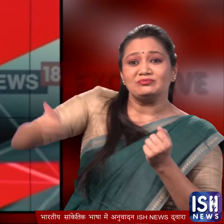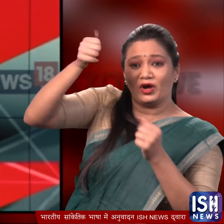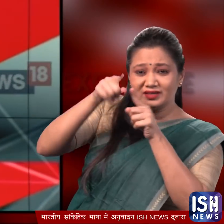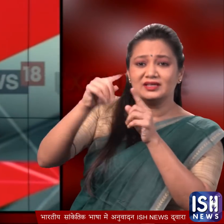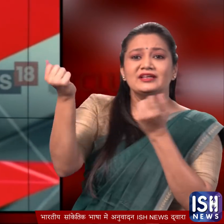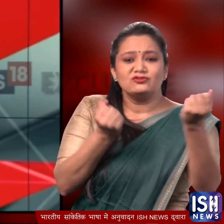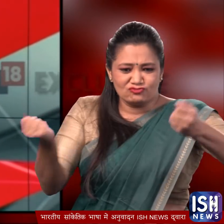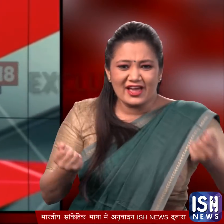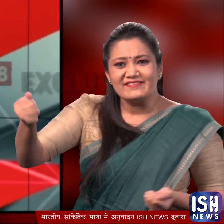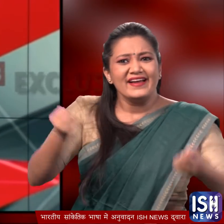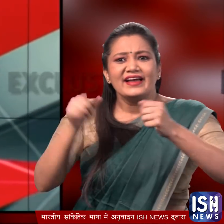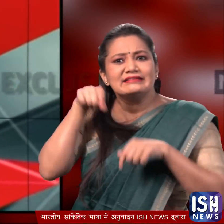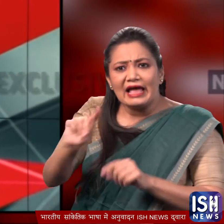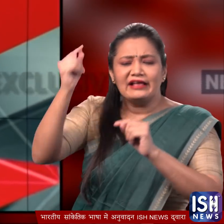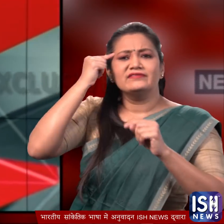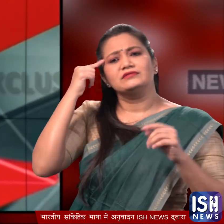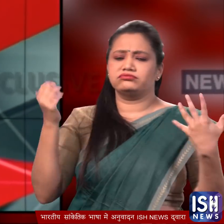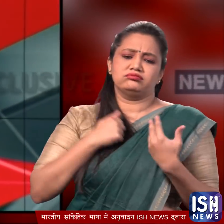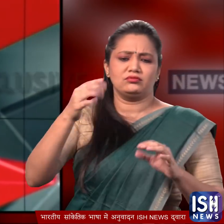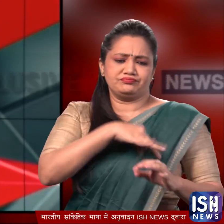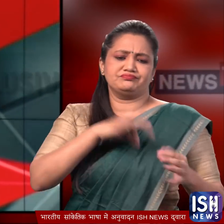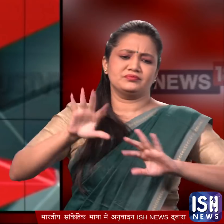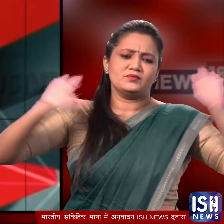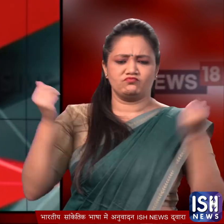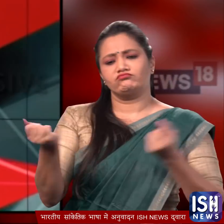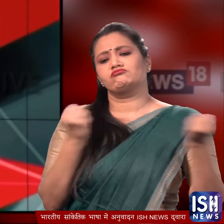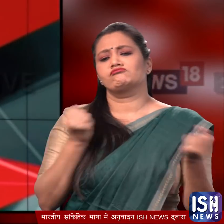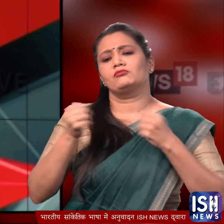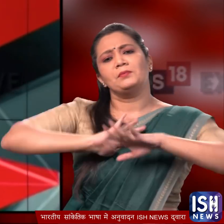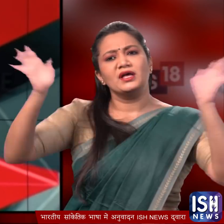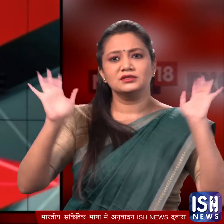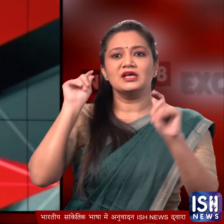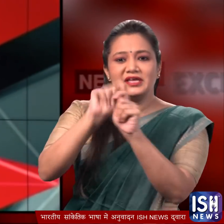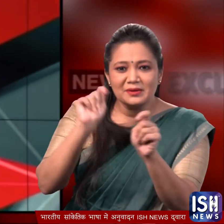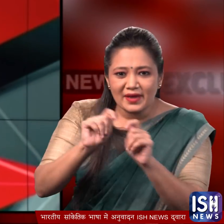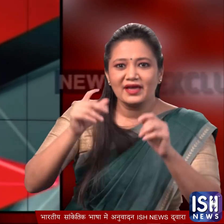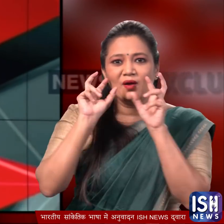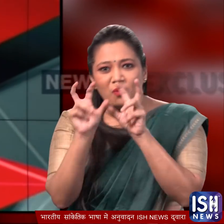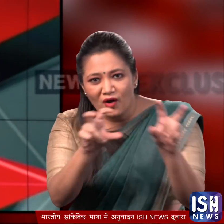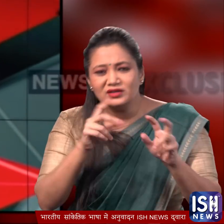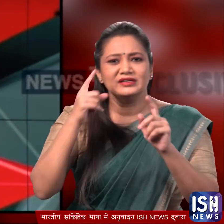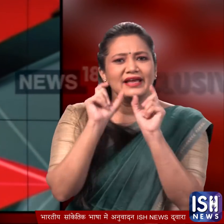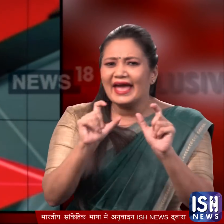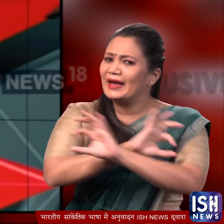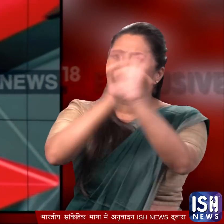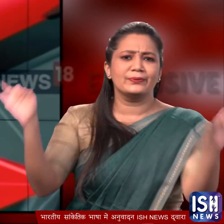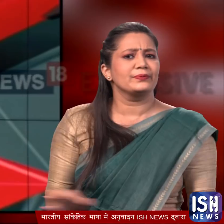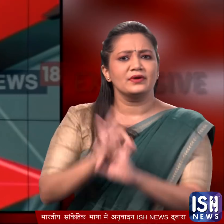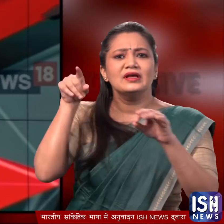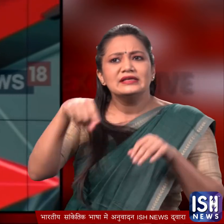मालिक या ड्राइवर तो मानने से रहे उनको बस चला कर सिर्फ अपनी कमाई की चिंता है गाड़ी की मरम्मद उसकी ठीक से देख रहे करने की न तो किसी